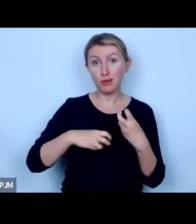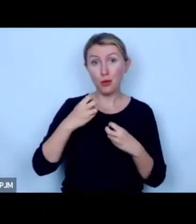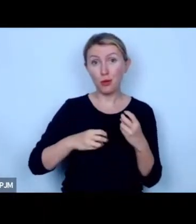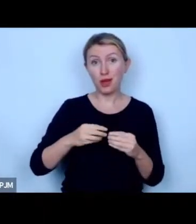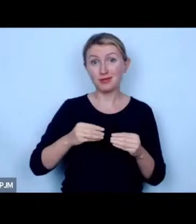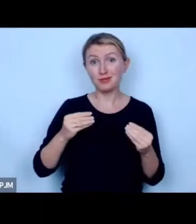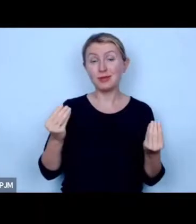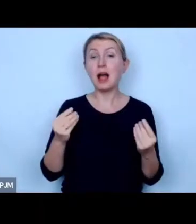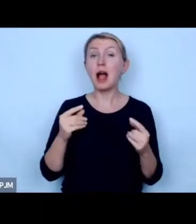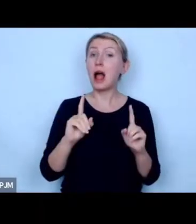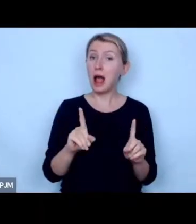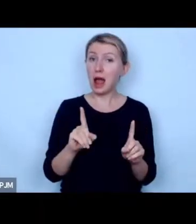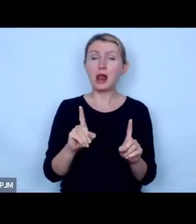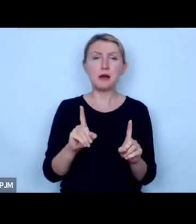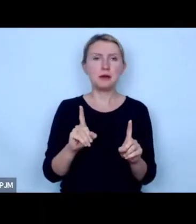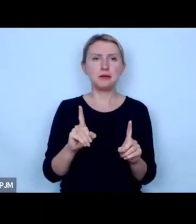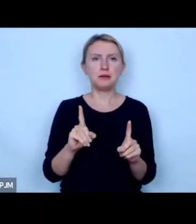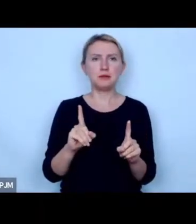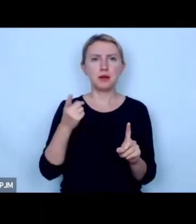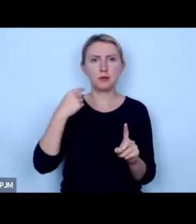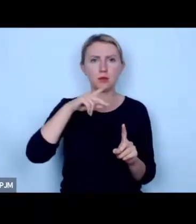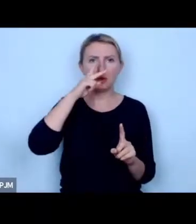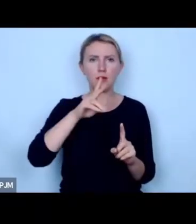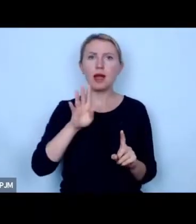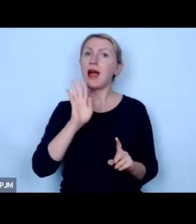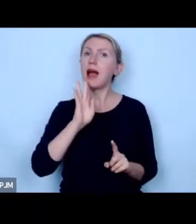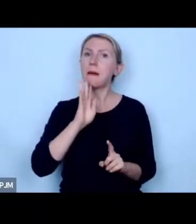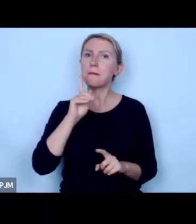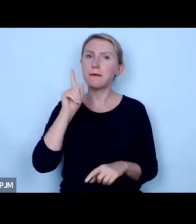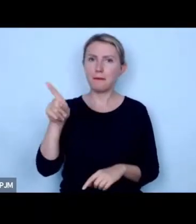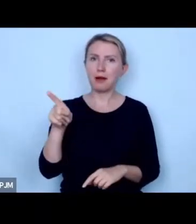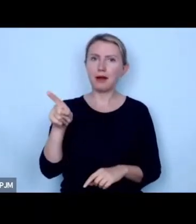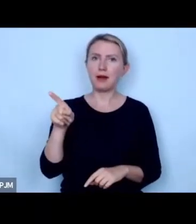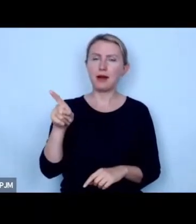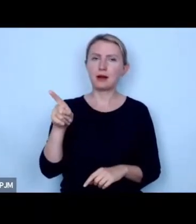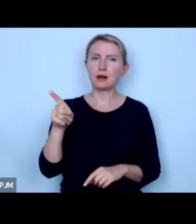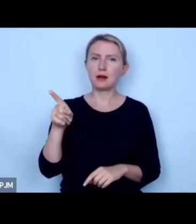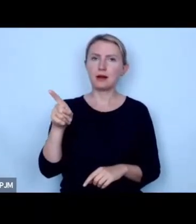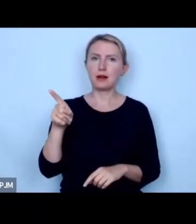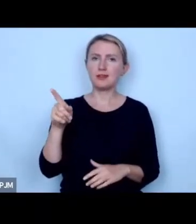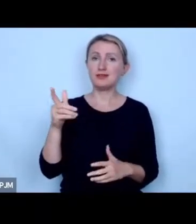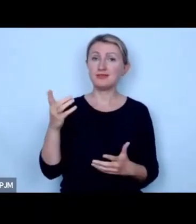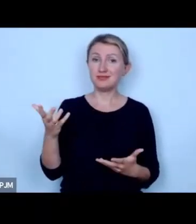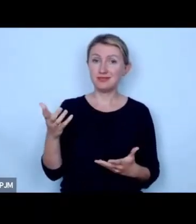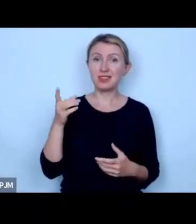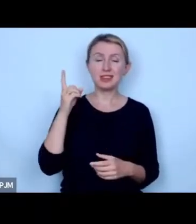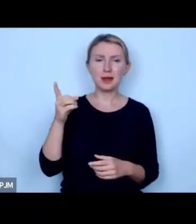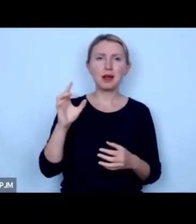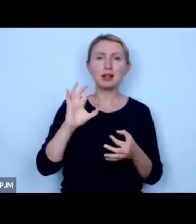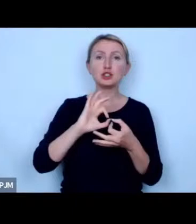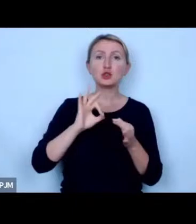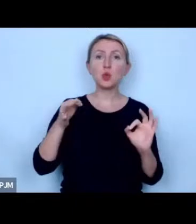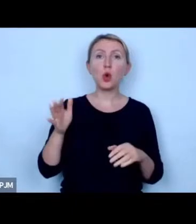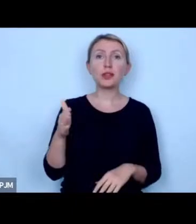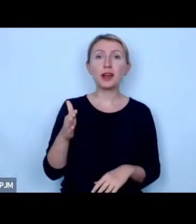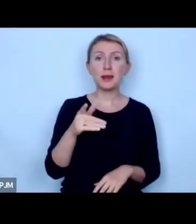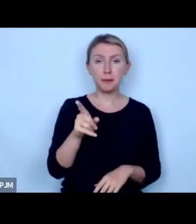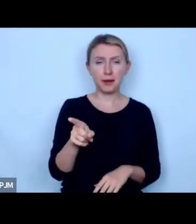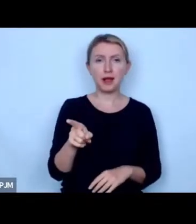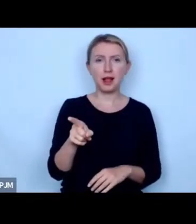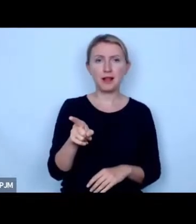ale jeśli weźmiemy sobie Stany Zjednoczone no to proszę Państwa tam złote rybki które